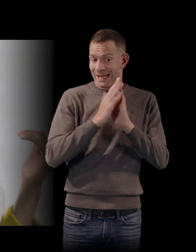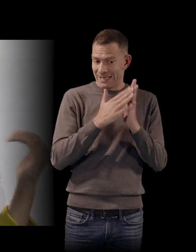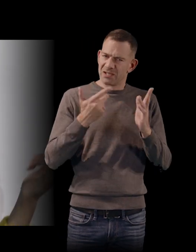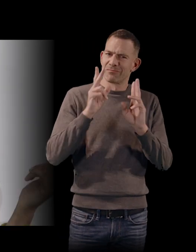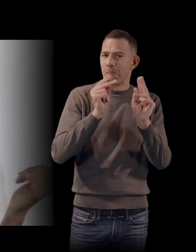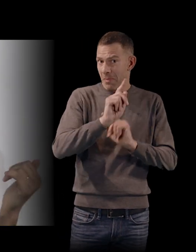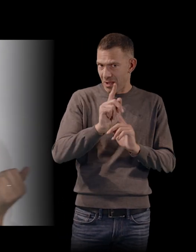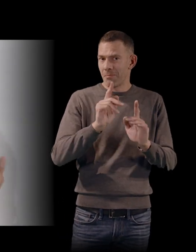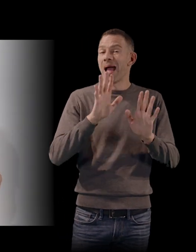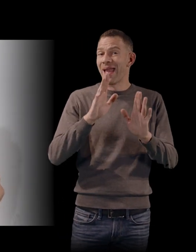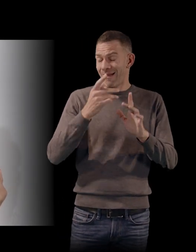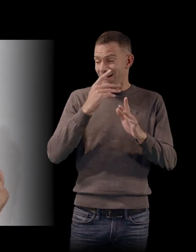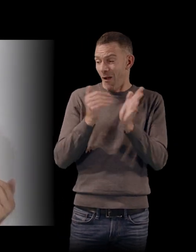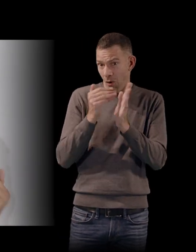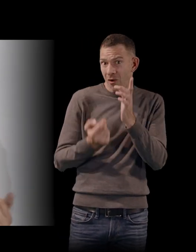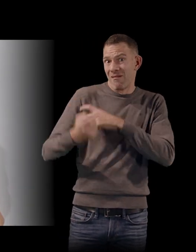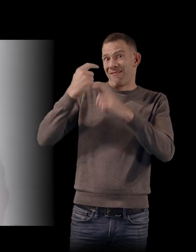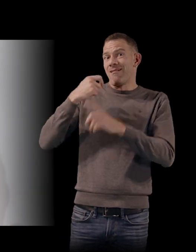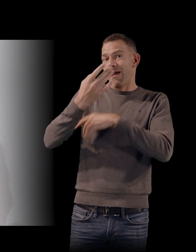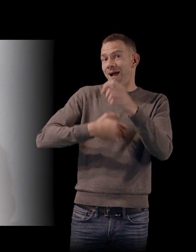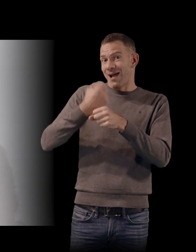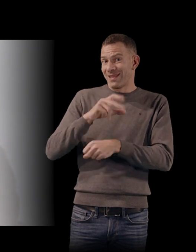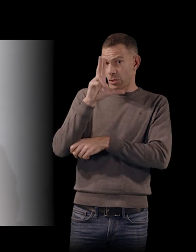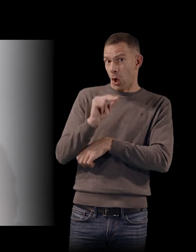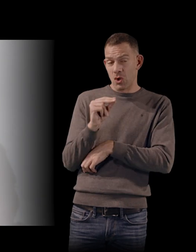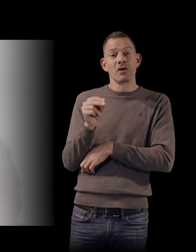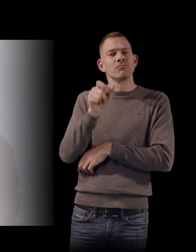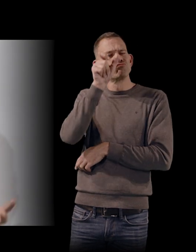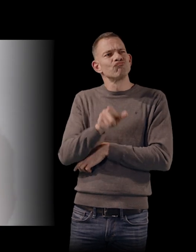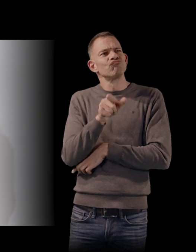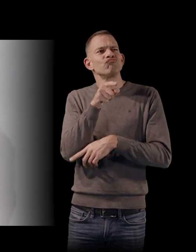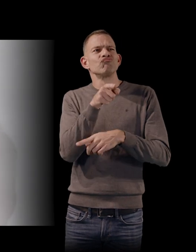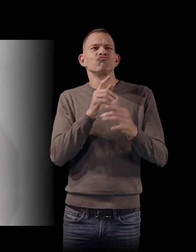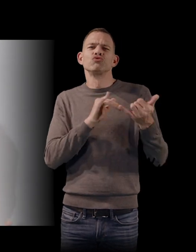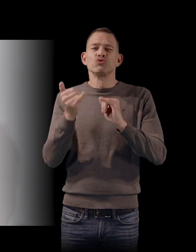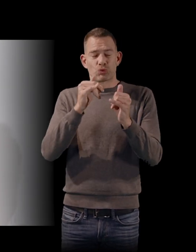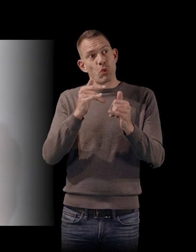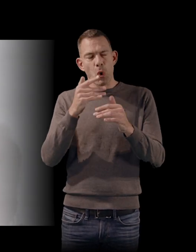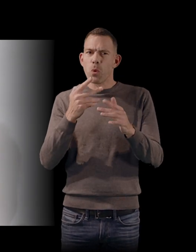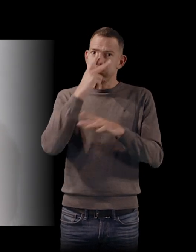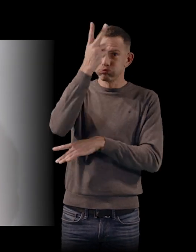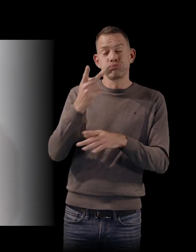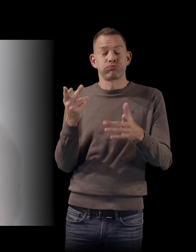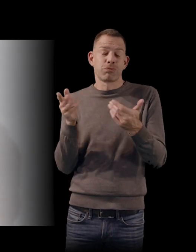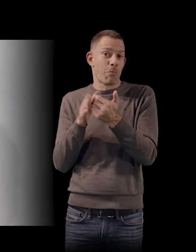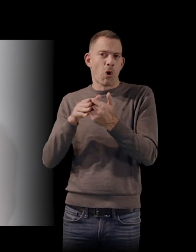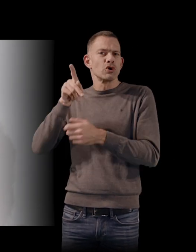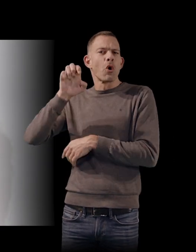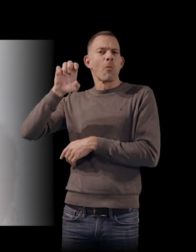encore plus loin, dans les années 30, ils avaient un joueur un petit peu génial comme Pelé qui jouait dans une des grandes